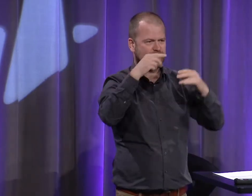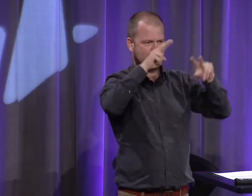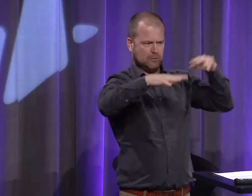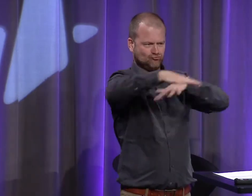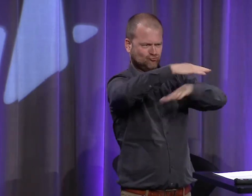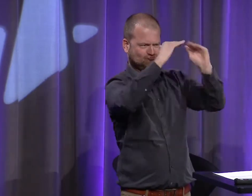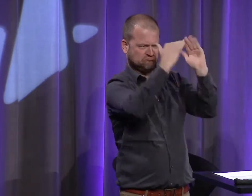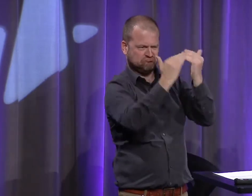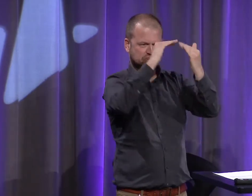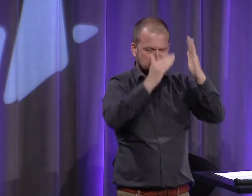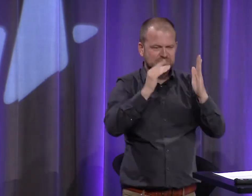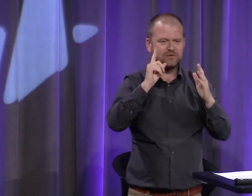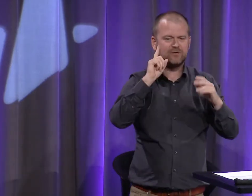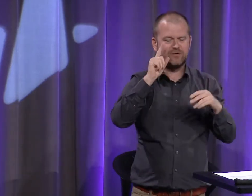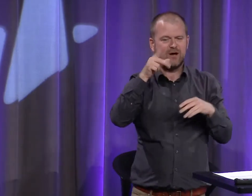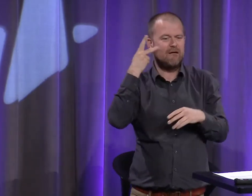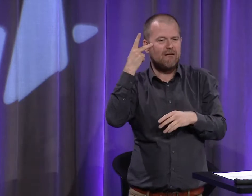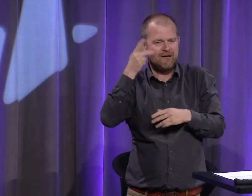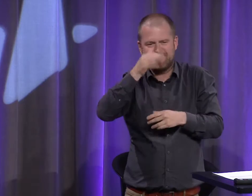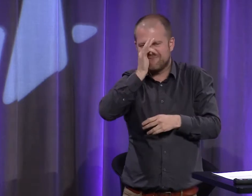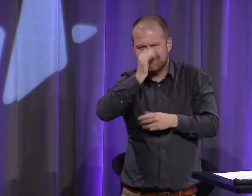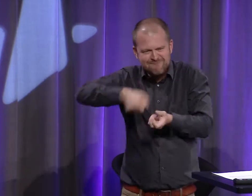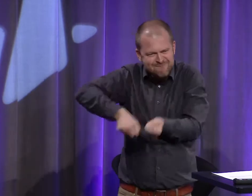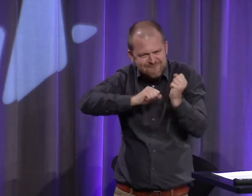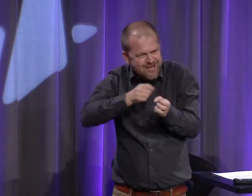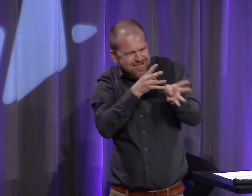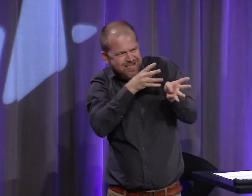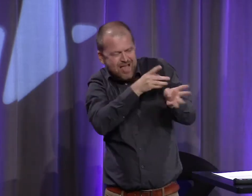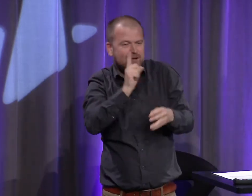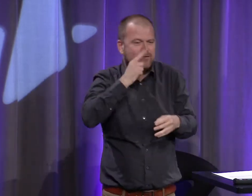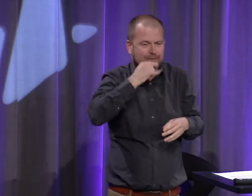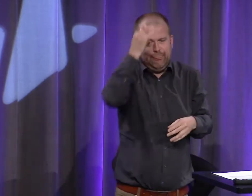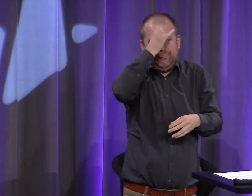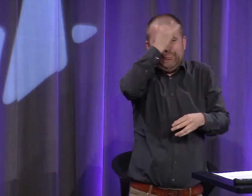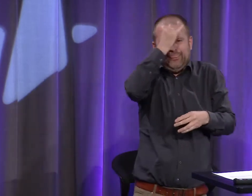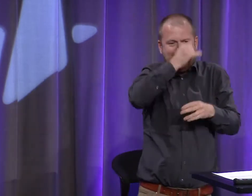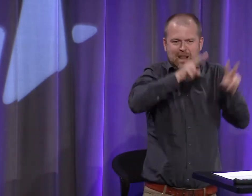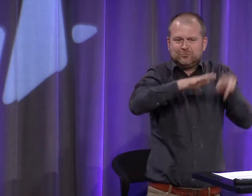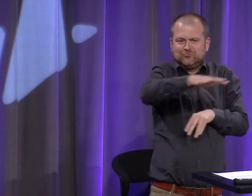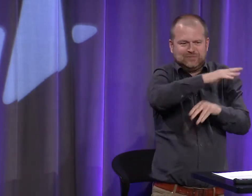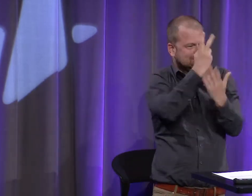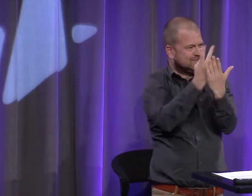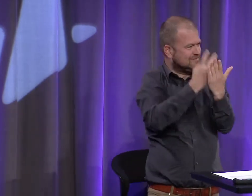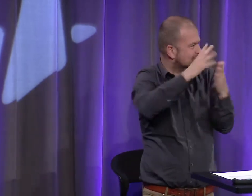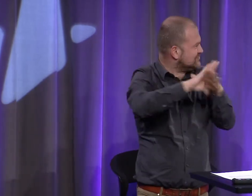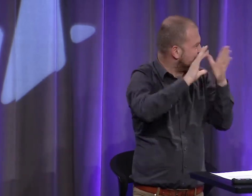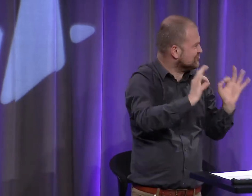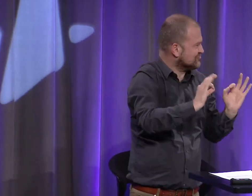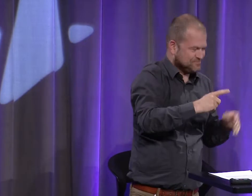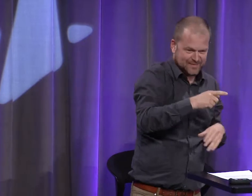on a, par exemple, des dessins du disséminateur Guy Bouchovo, de sourds qui sont victimes des moqueries